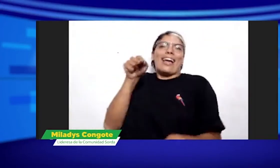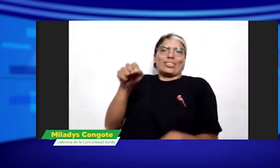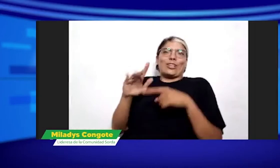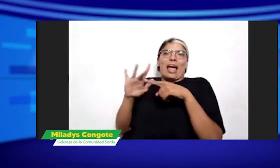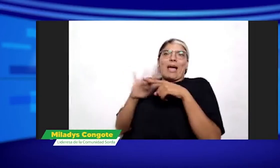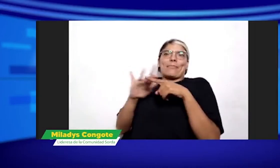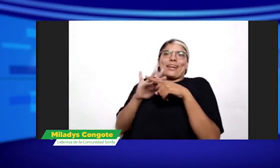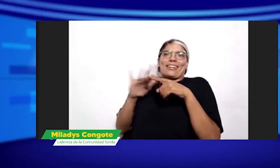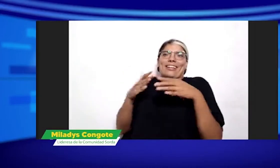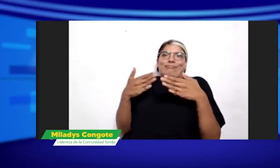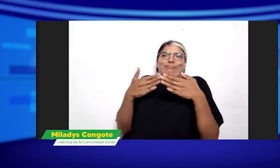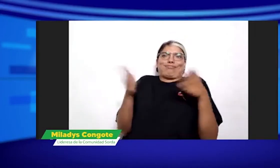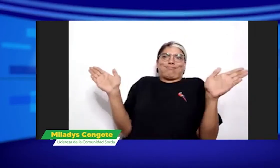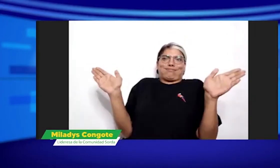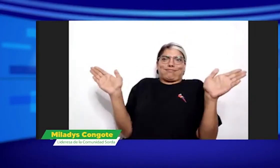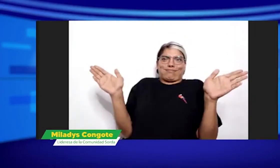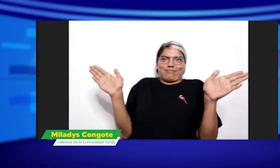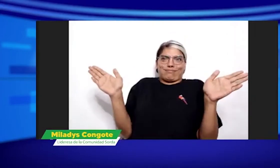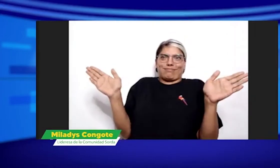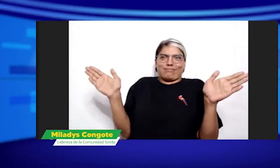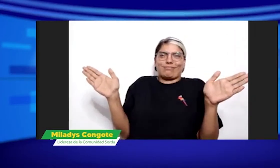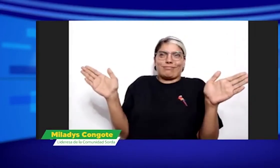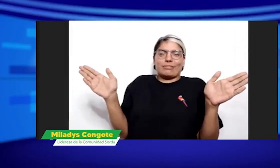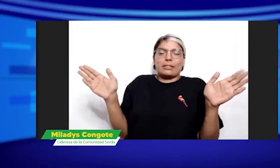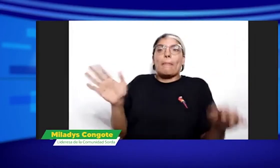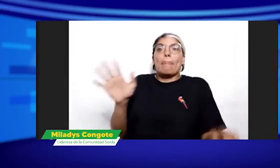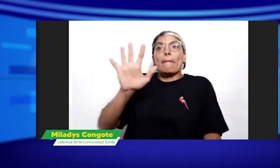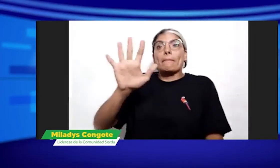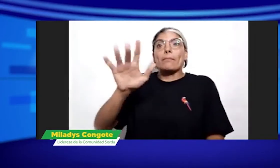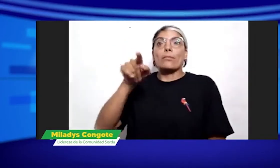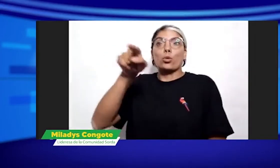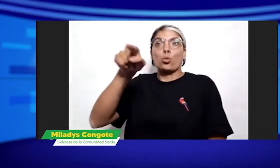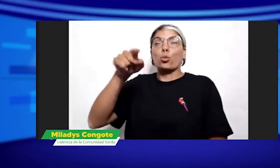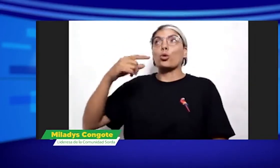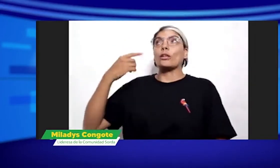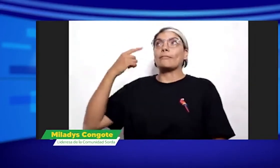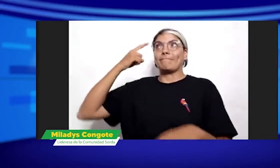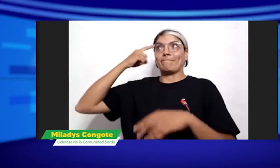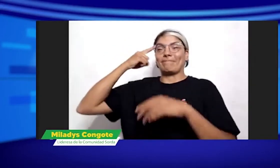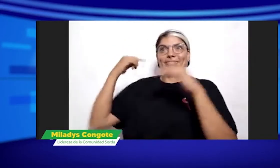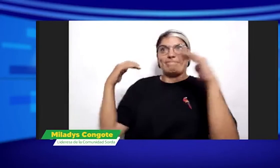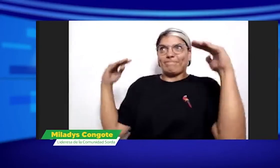estatus similar a los oyentes en la aplicación, tiene que abrir sus puertas.